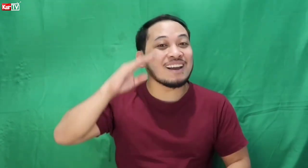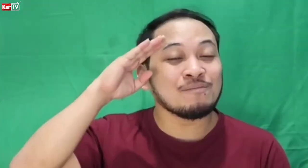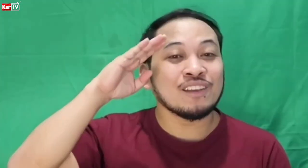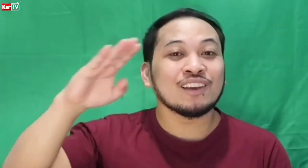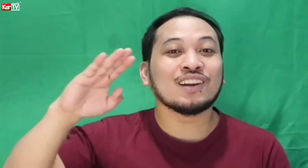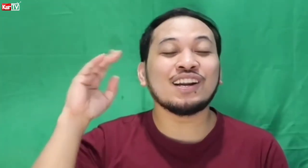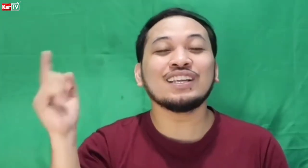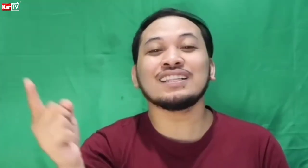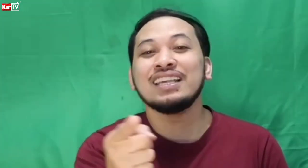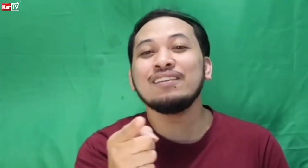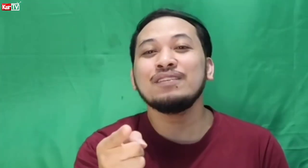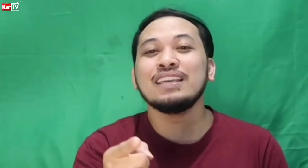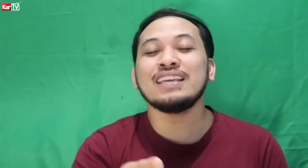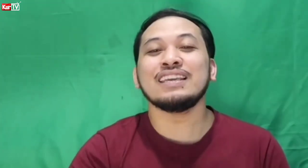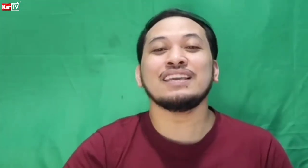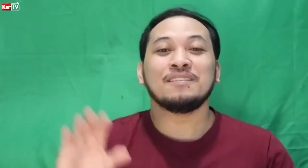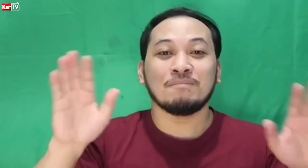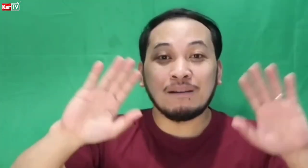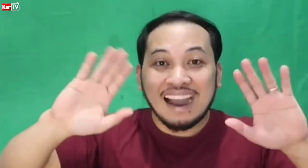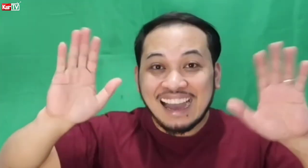CURT TV. Bye-bye!